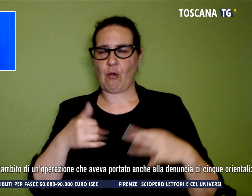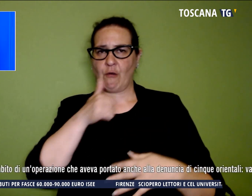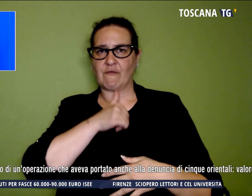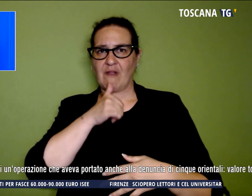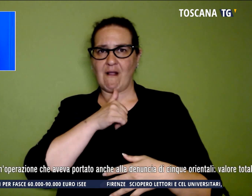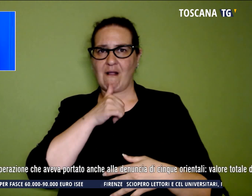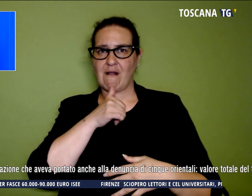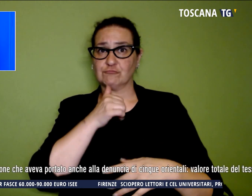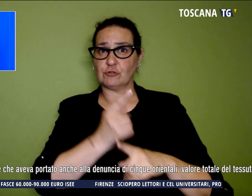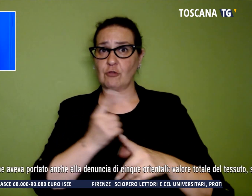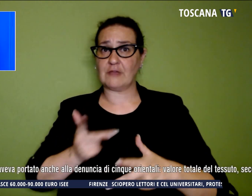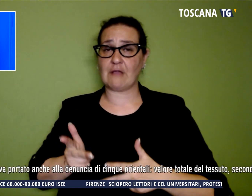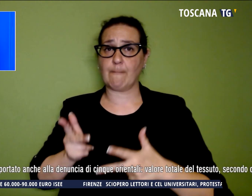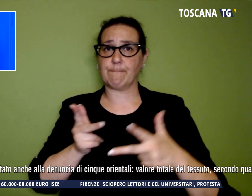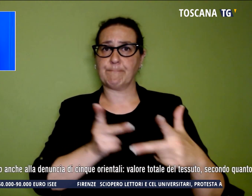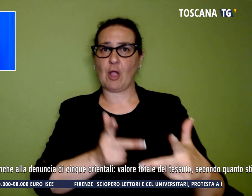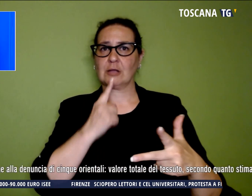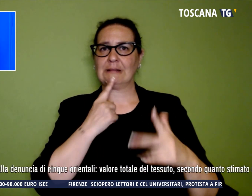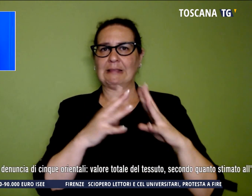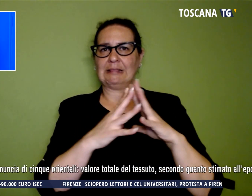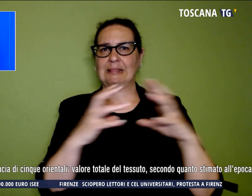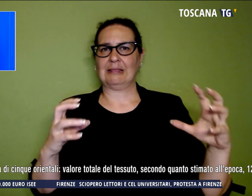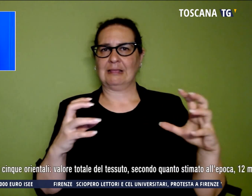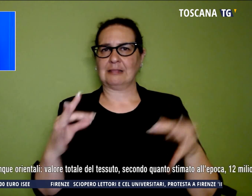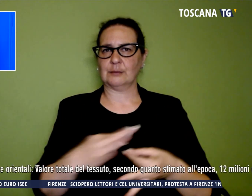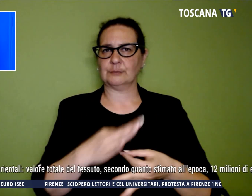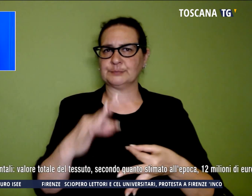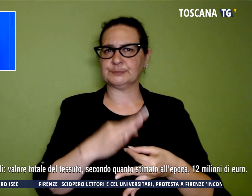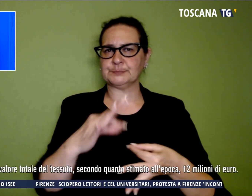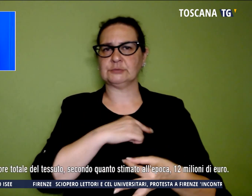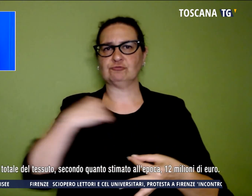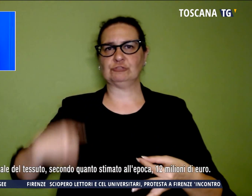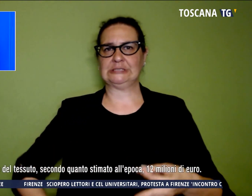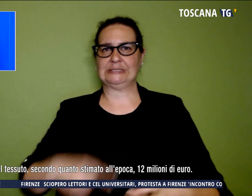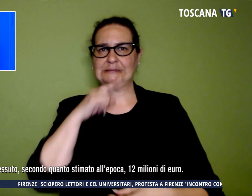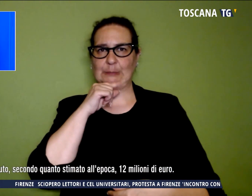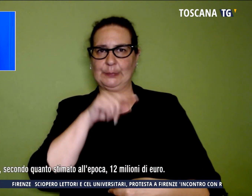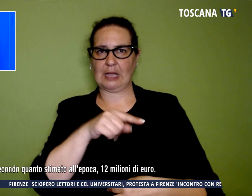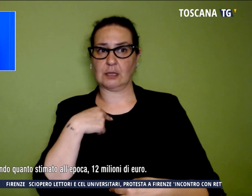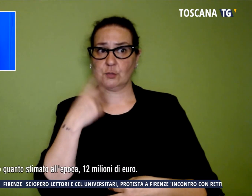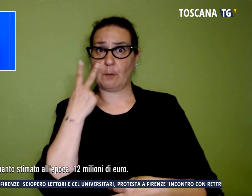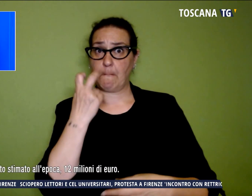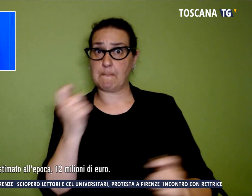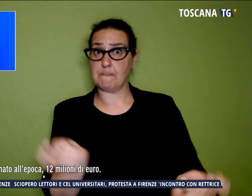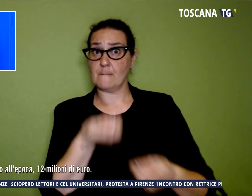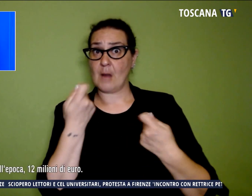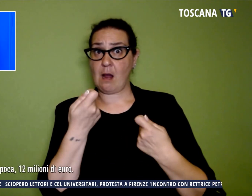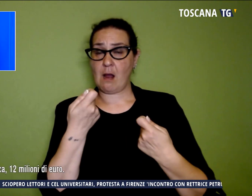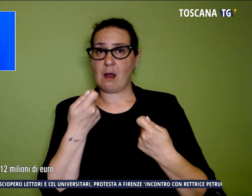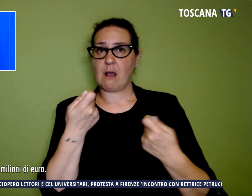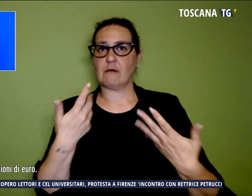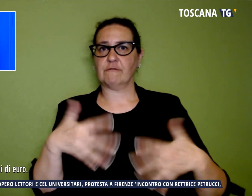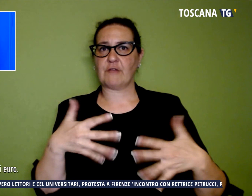confezioni di abbigliamento cinesi a Prato, intercettati e recuperati nel